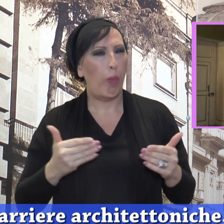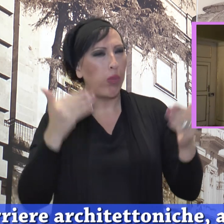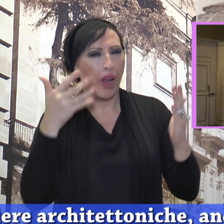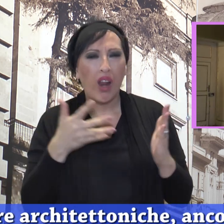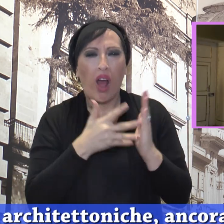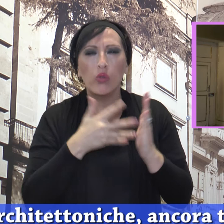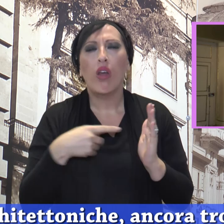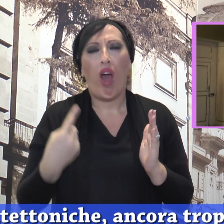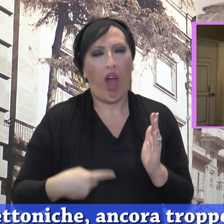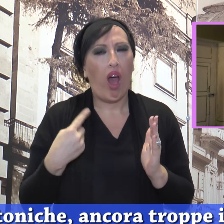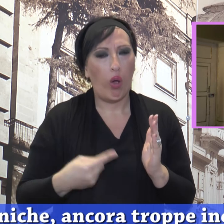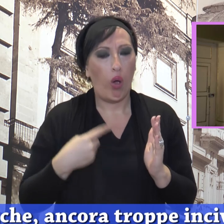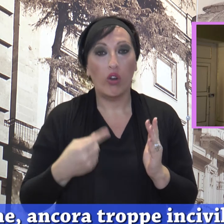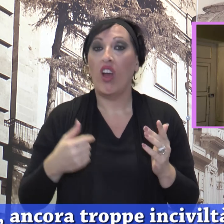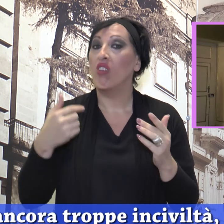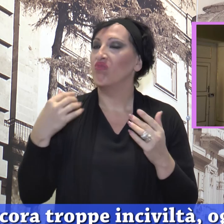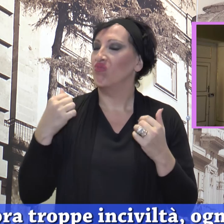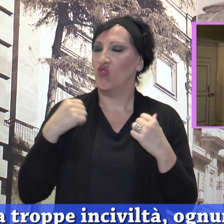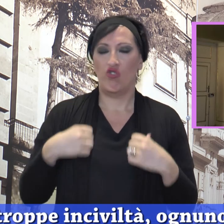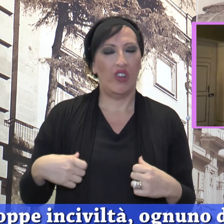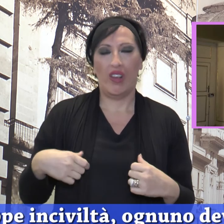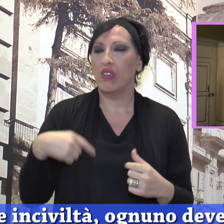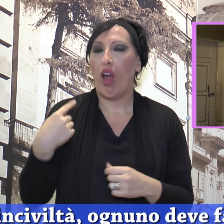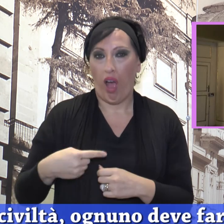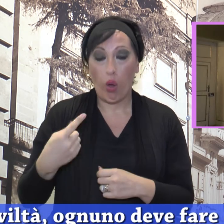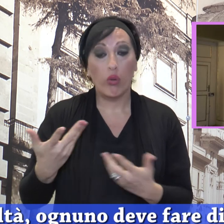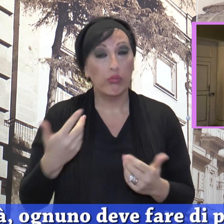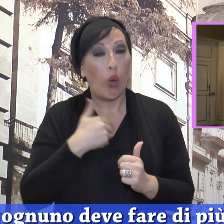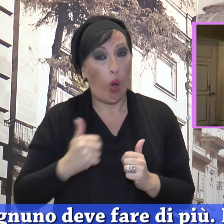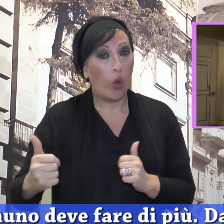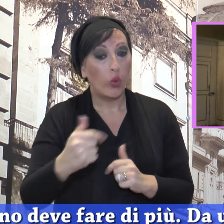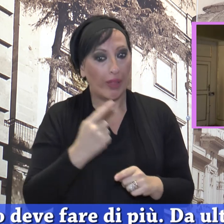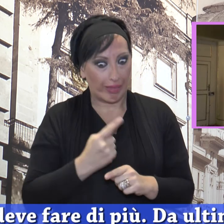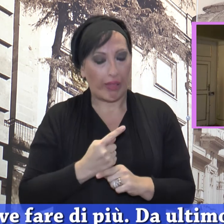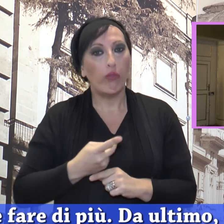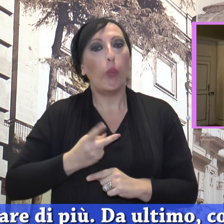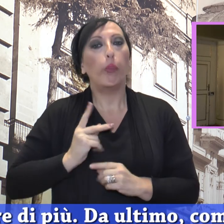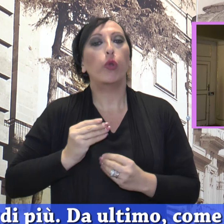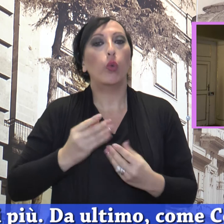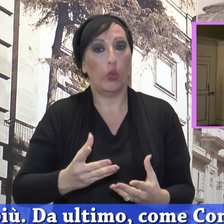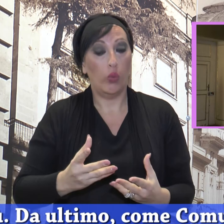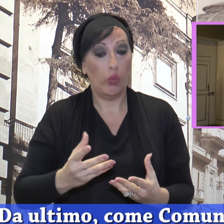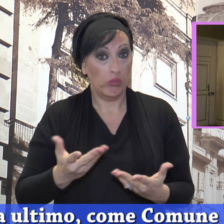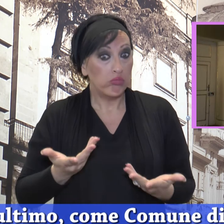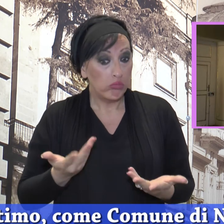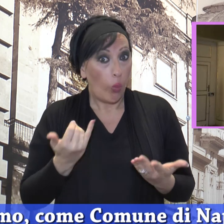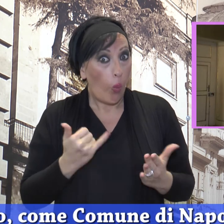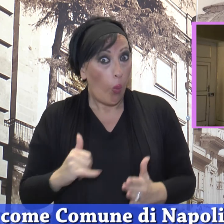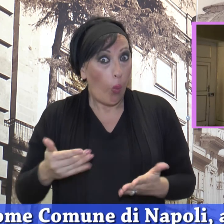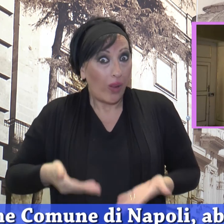troppe barriere architettoniche, ancora troppe inciviltà. Ognuno deve fare di più. Da ultimo,